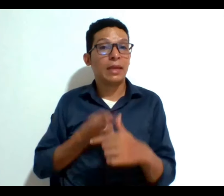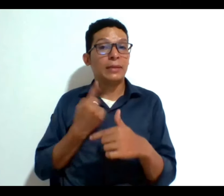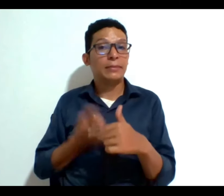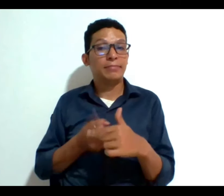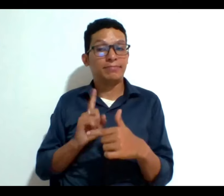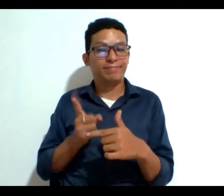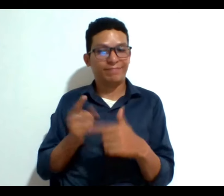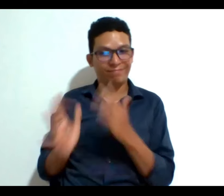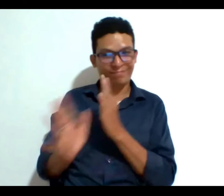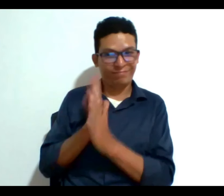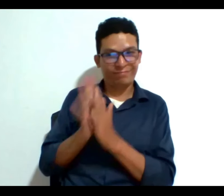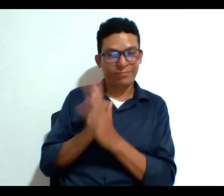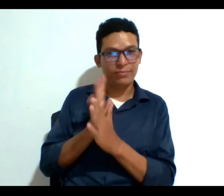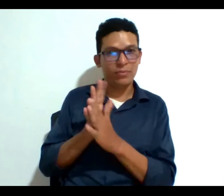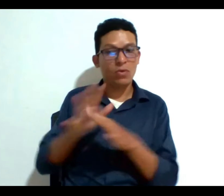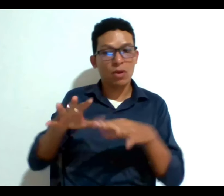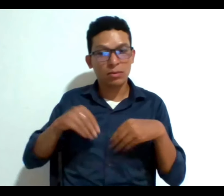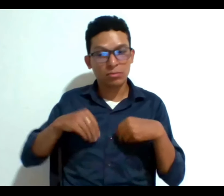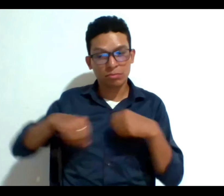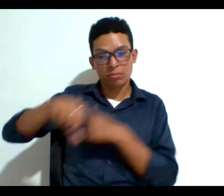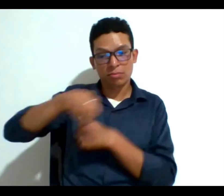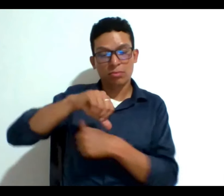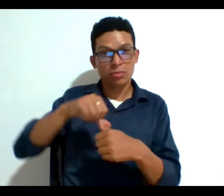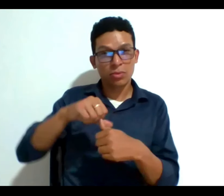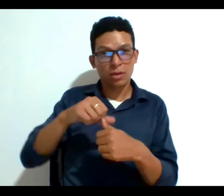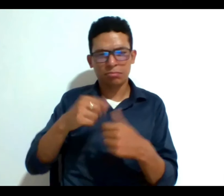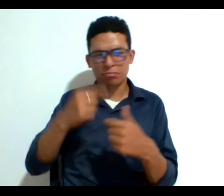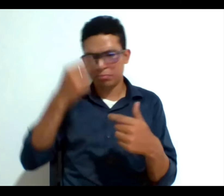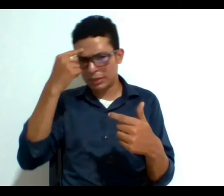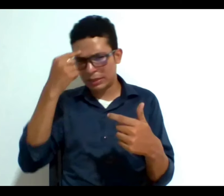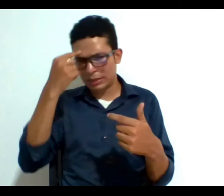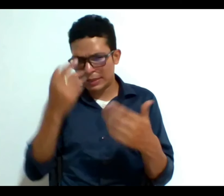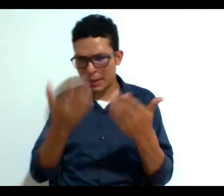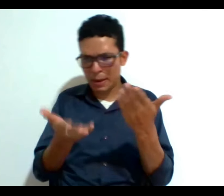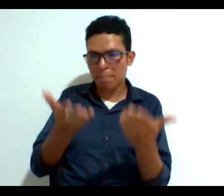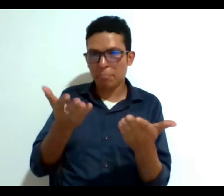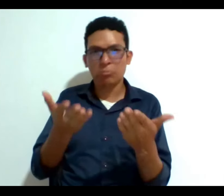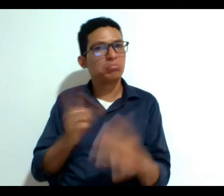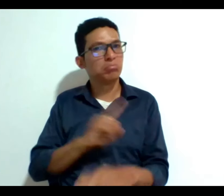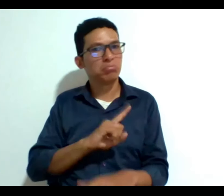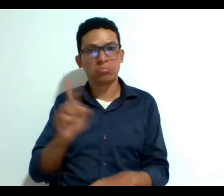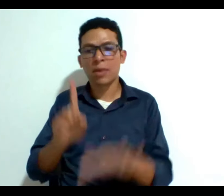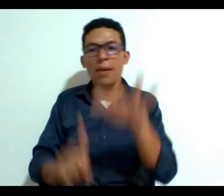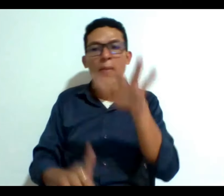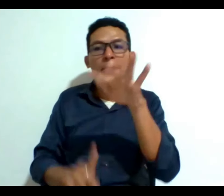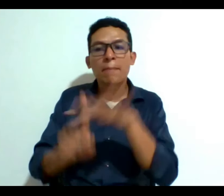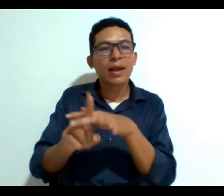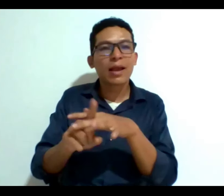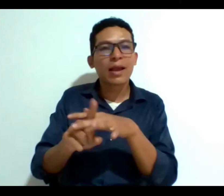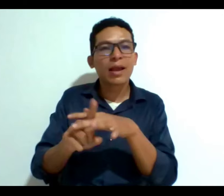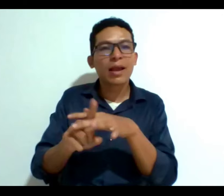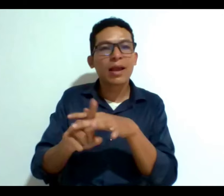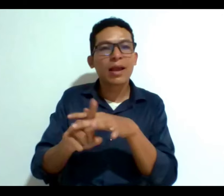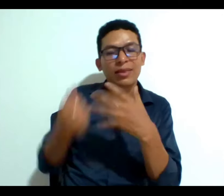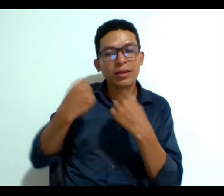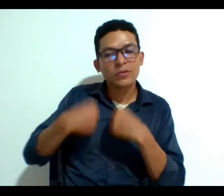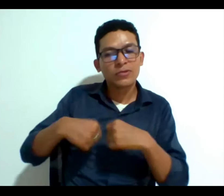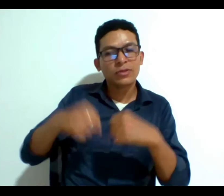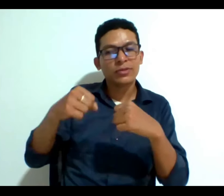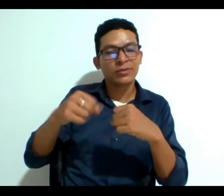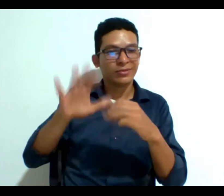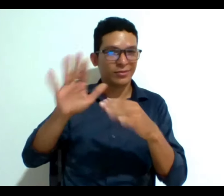creo que el consentimiento sustituto no está en juego yo creo que esto ha surgido en otros casos que ha tratado la corte